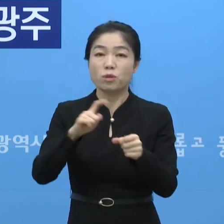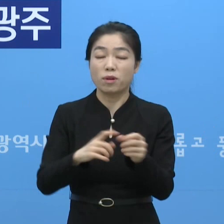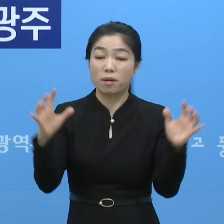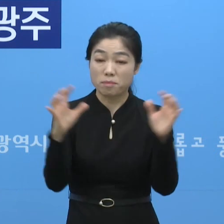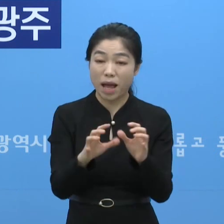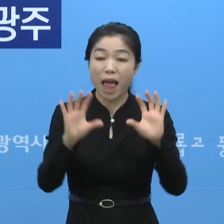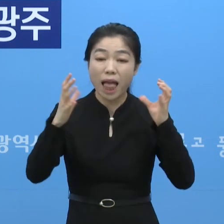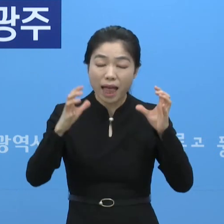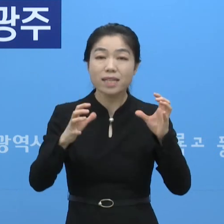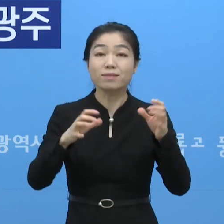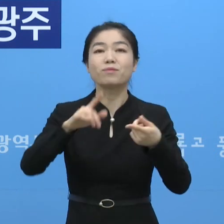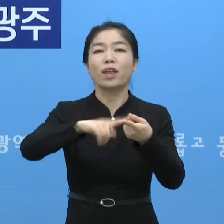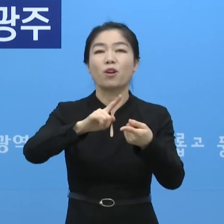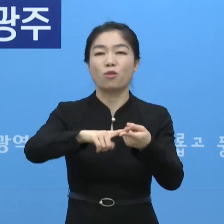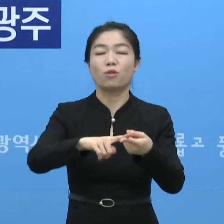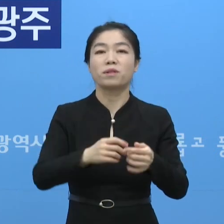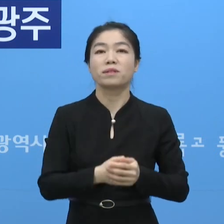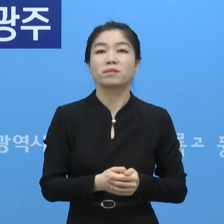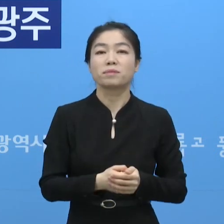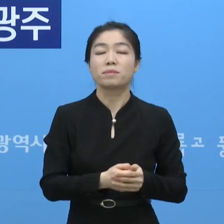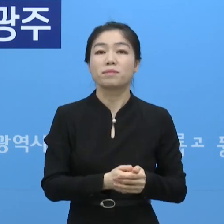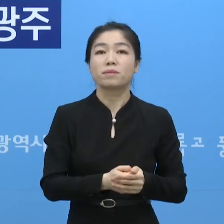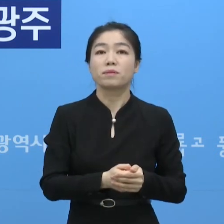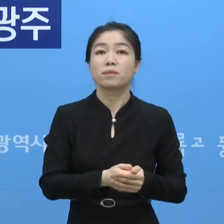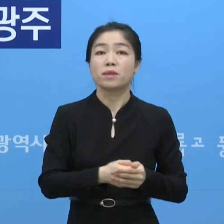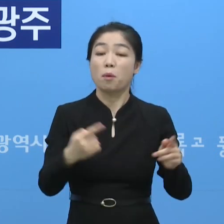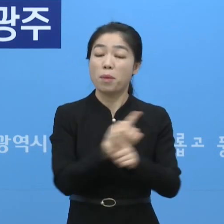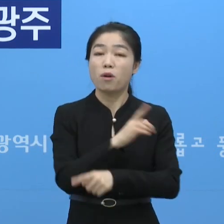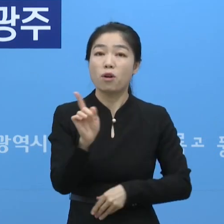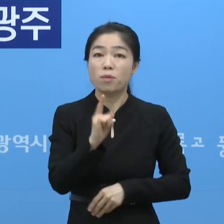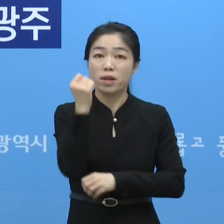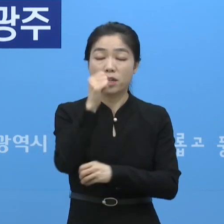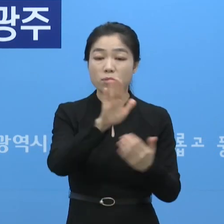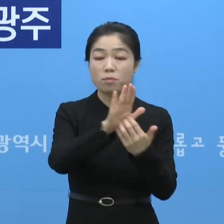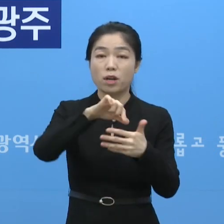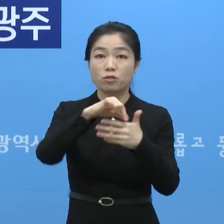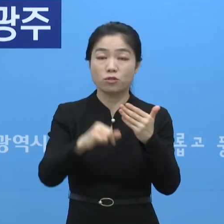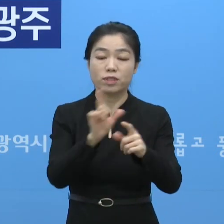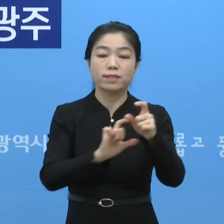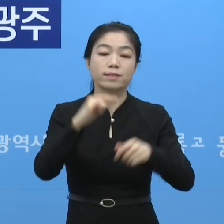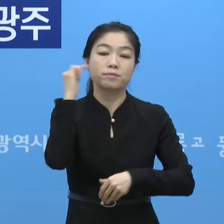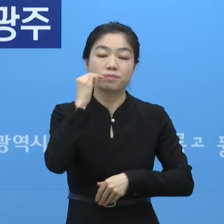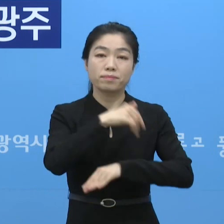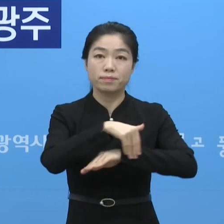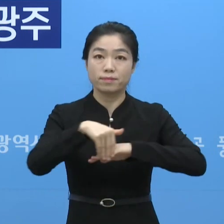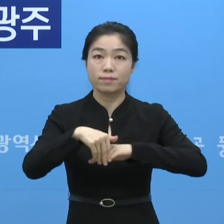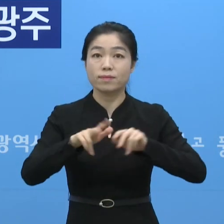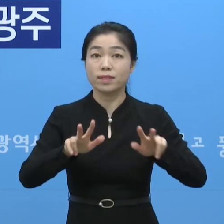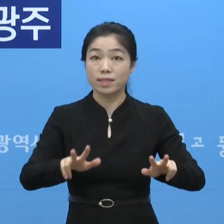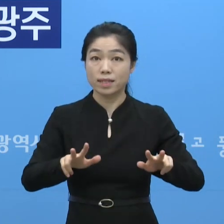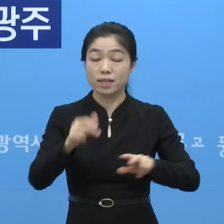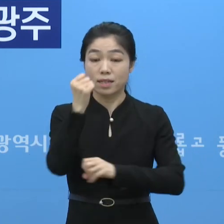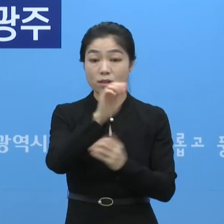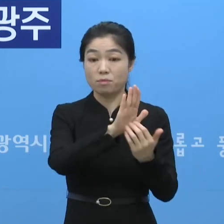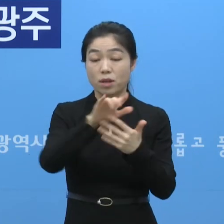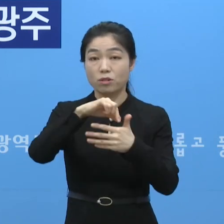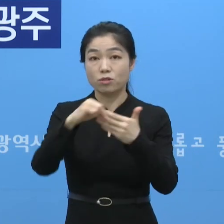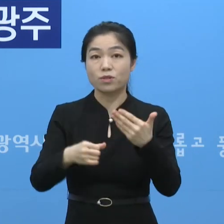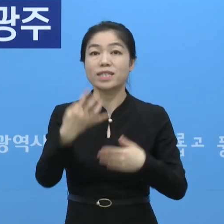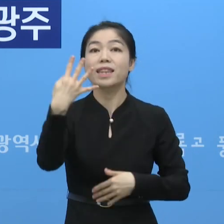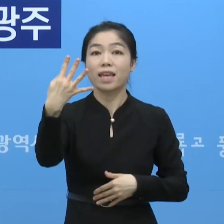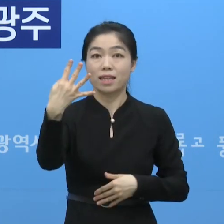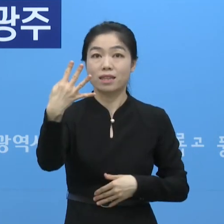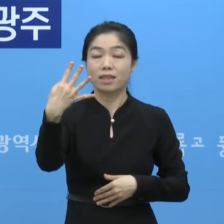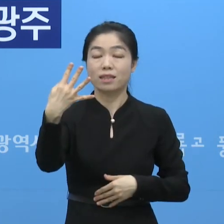그대로 유지되겠습니다. 그리고 또 변화된 상황은 기본 방역 수칙이 강화됩니다. 현재는 기본 방역 수칙이